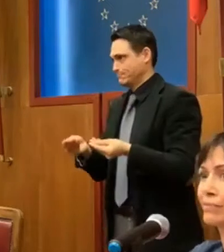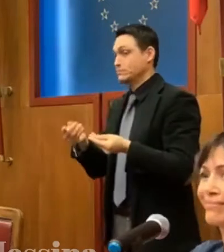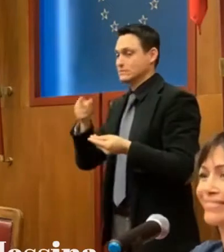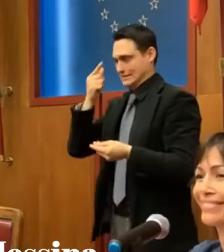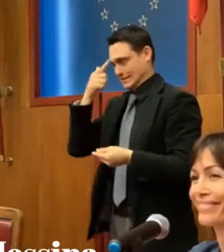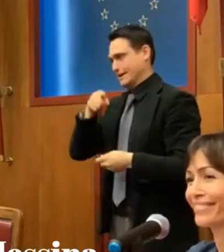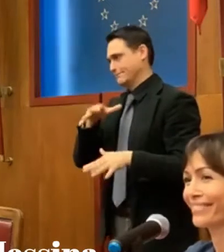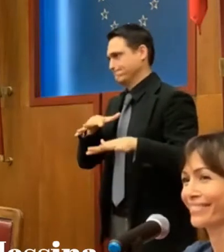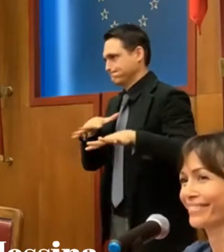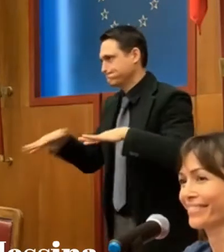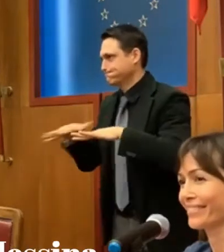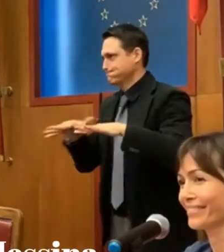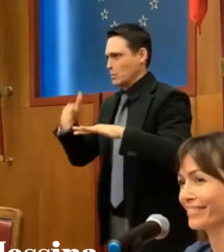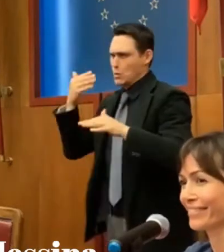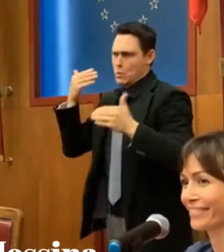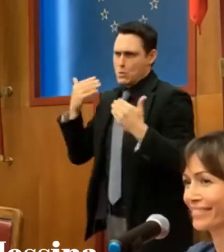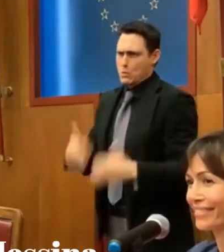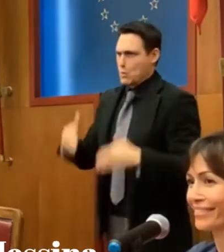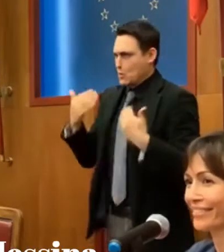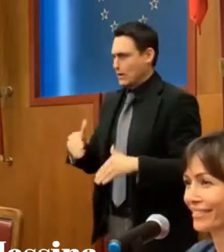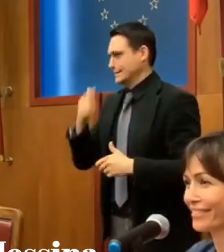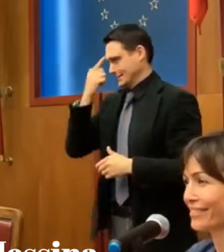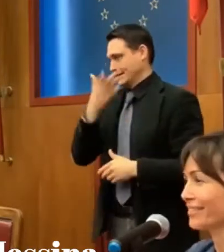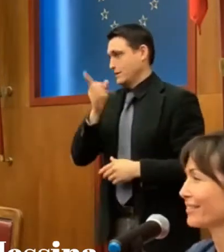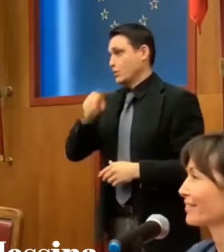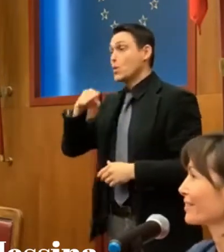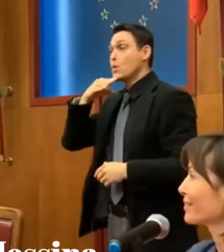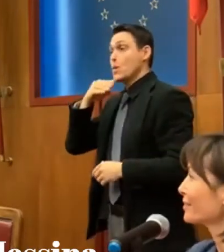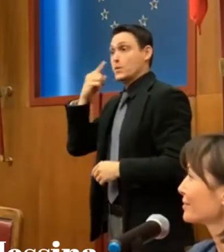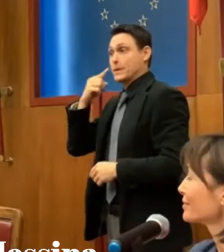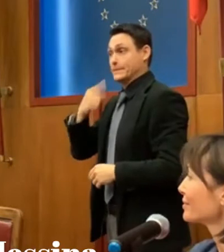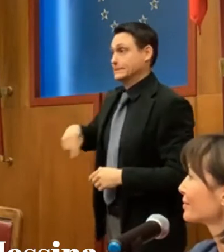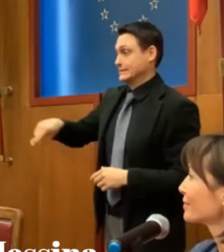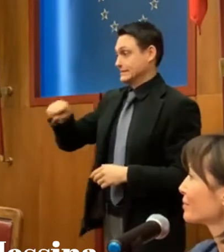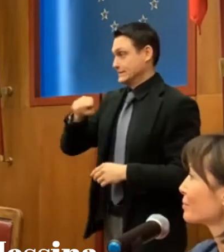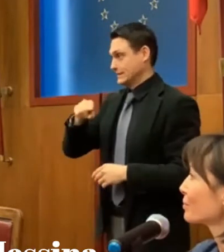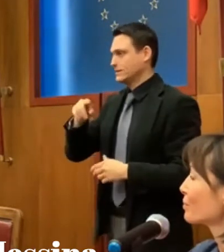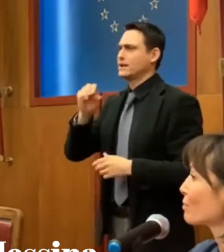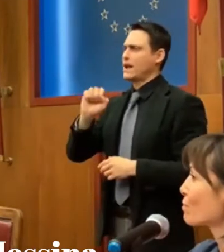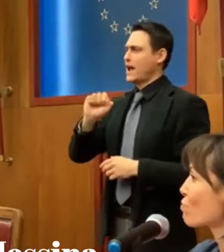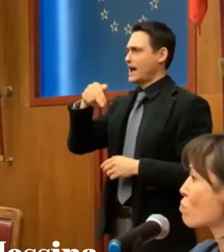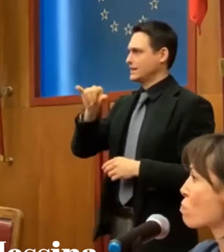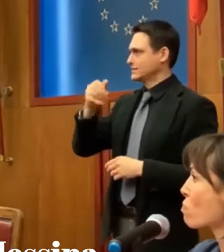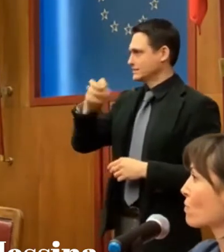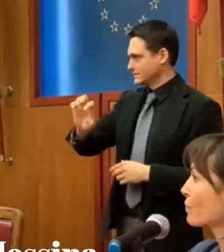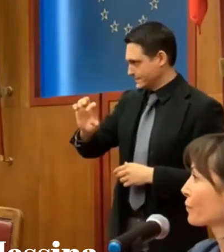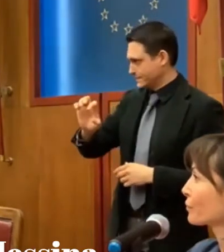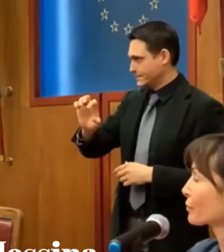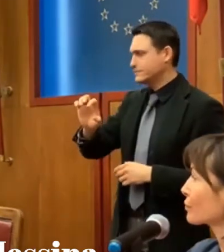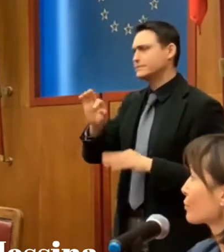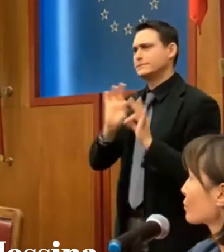Sa benissimo che il popolo di Messina, l'Arisme, sia a